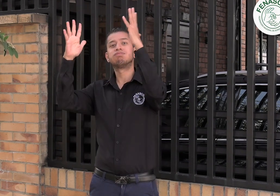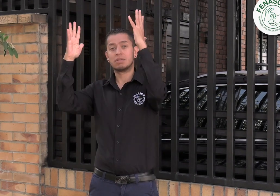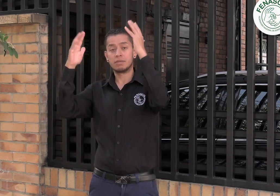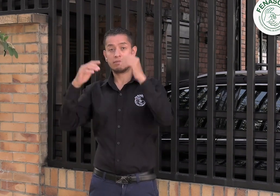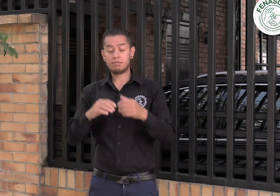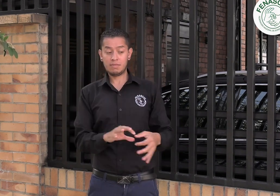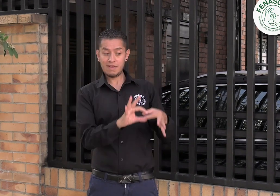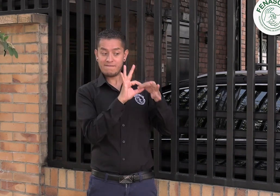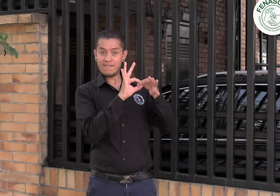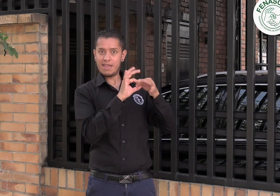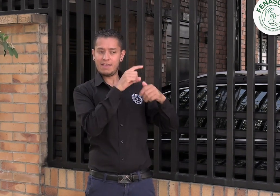FENASCOL, Henry Mejía,